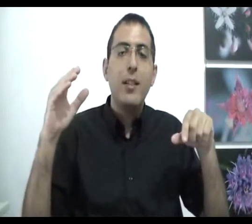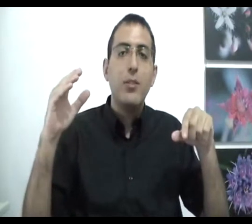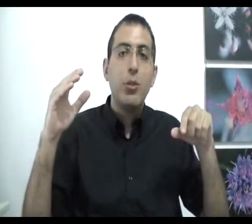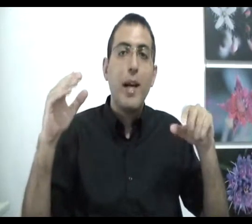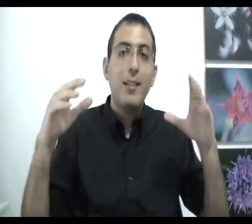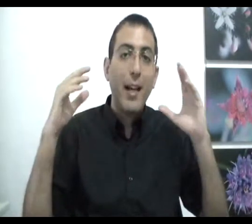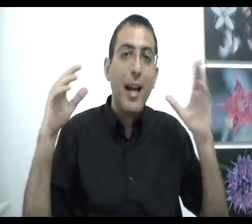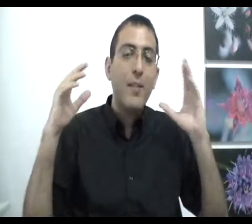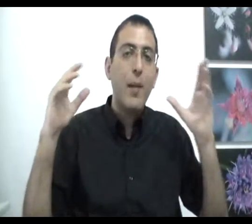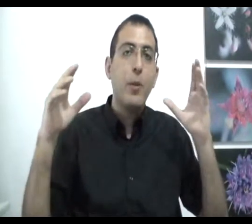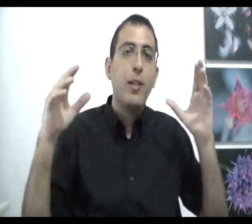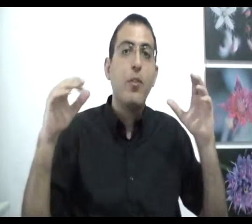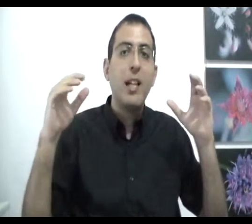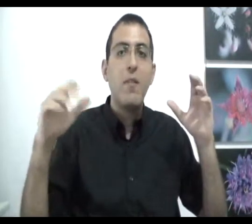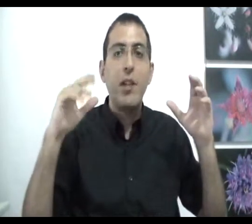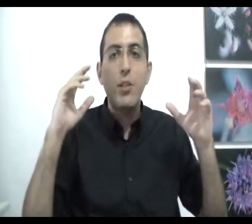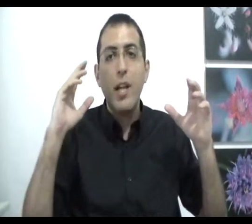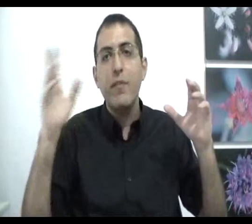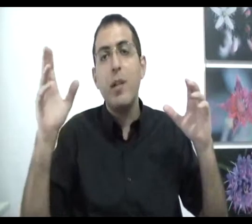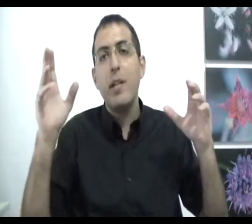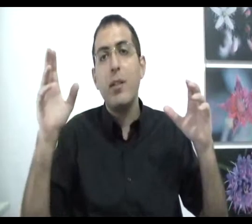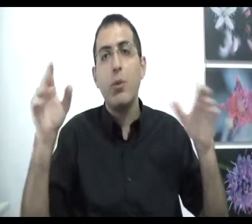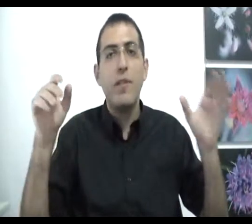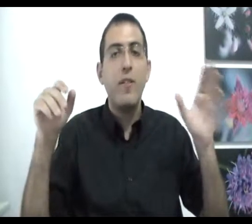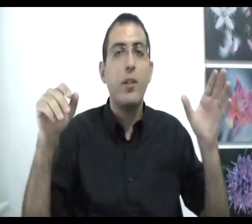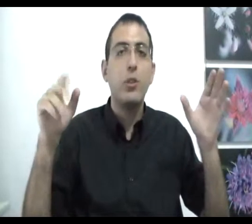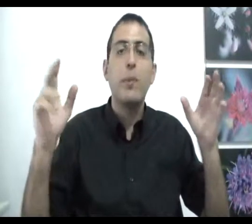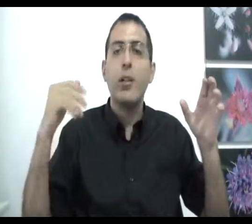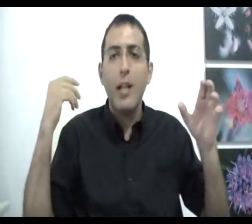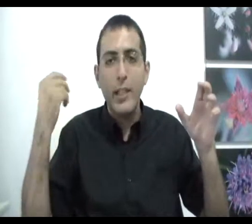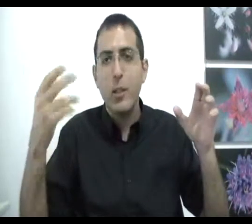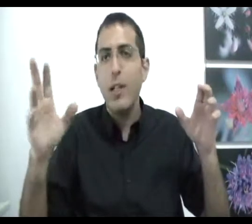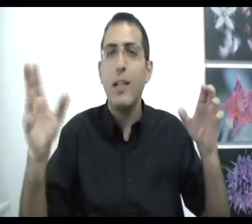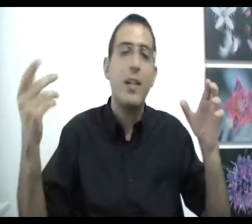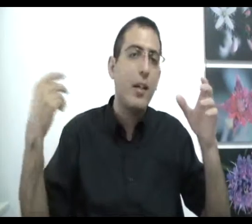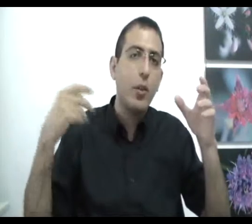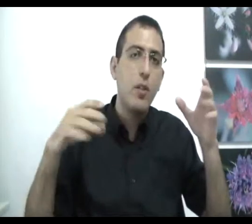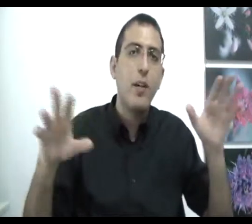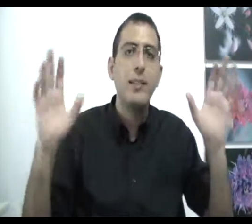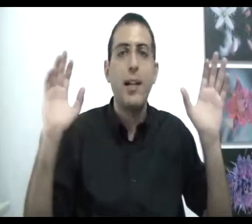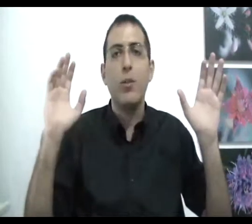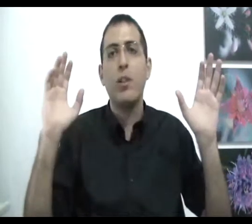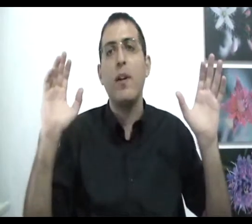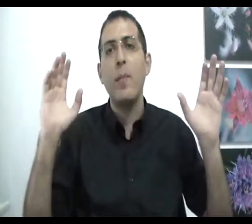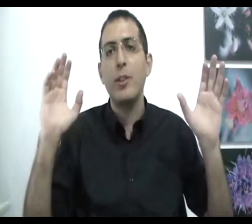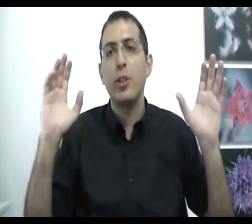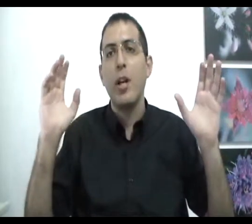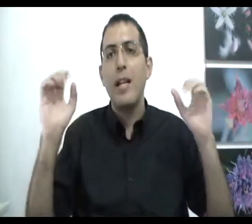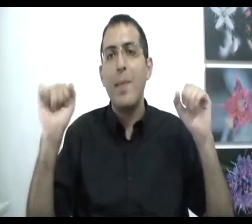זאת אומרת הדרגה גבוהה ביותר שאדם יבין שאין הבדל בין אחדות לבין נפרדות שמחינתו להגיד שהכל אחד ולהגיד שהכל נפרד זה יראה לו אותו דבר ממש למה?